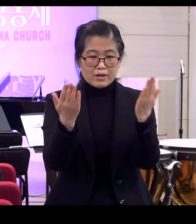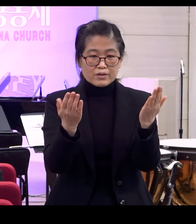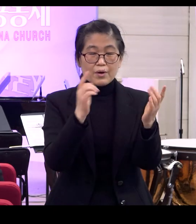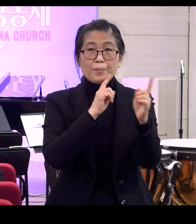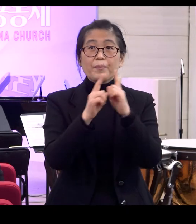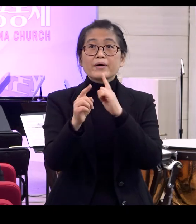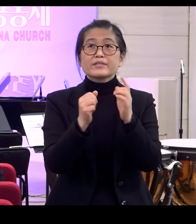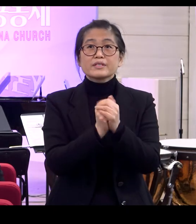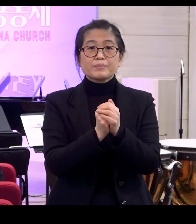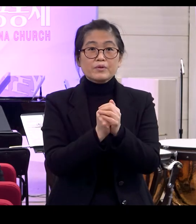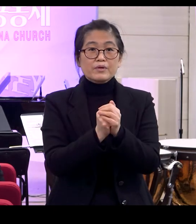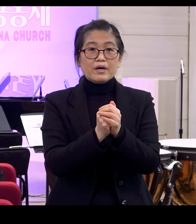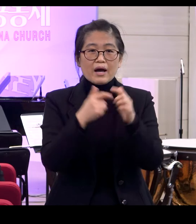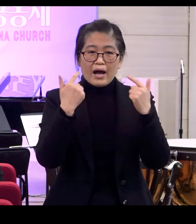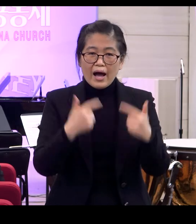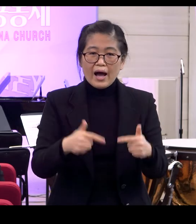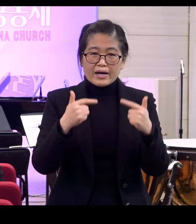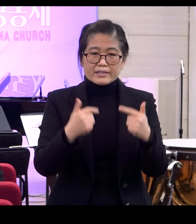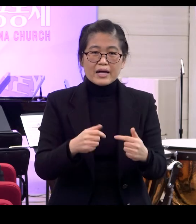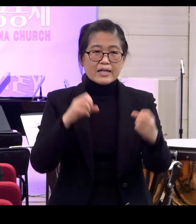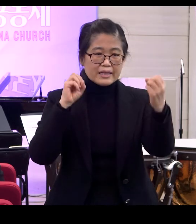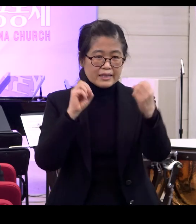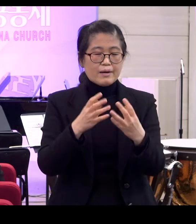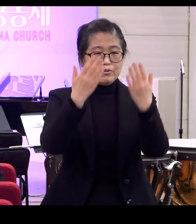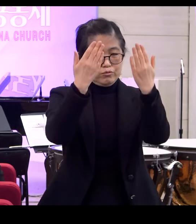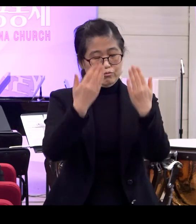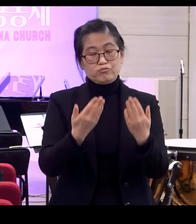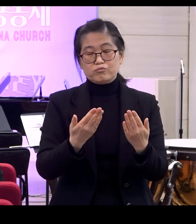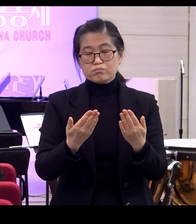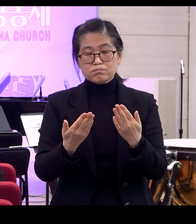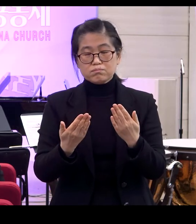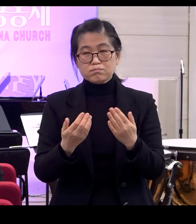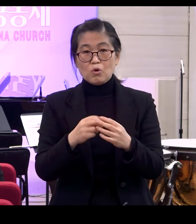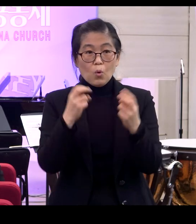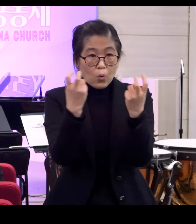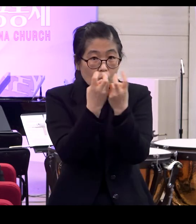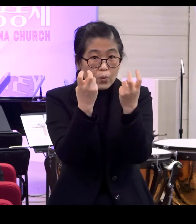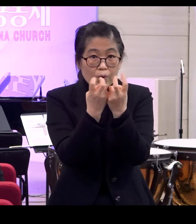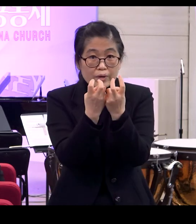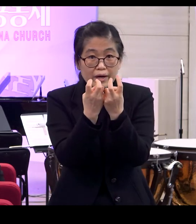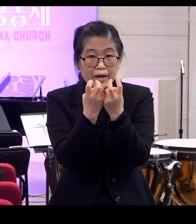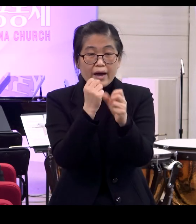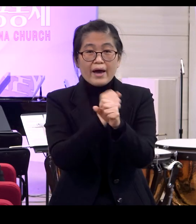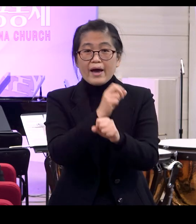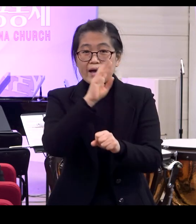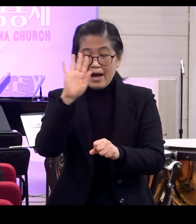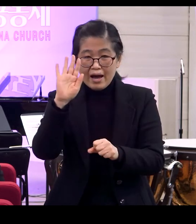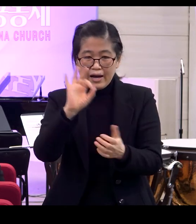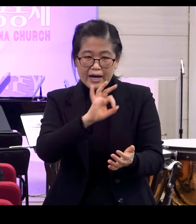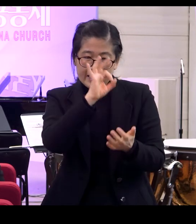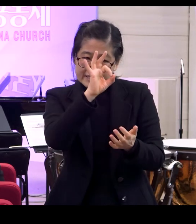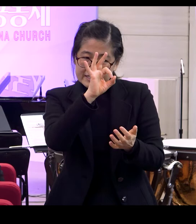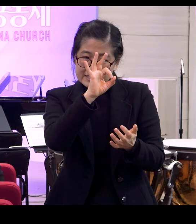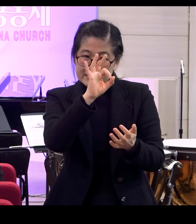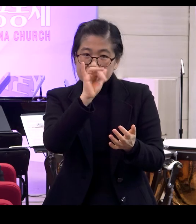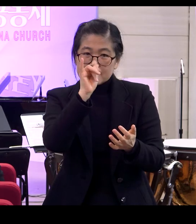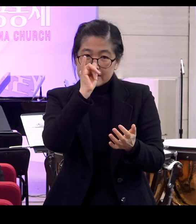실제적인 방향을 제시해 주거든요 답을 주신다고요 어떻게 해야 가치 있게 존귀하게